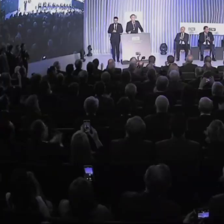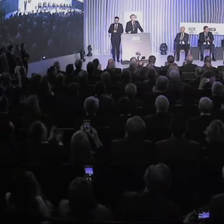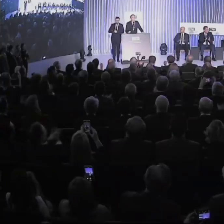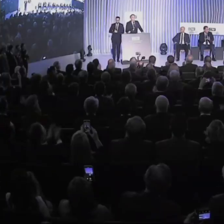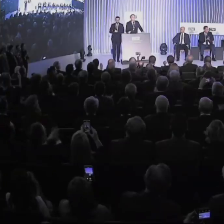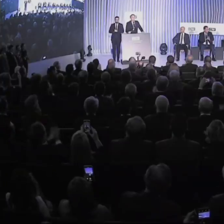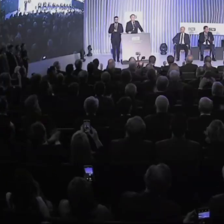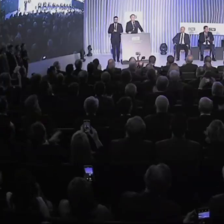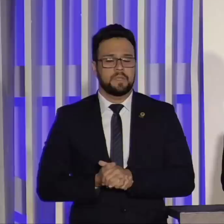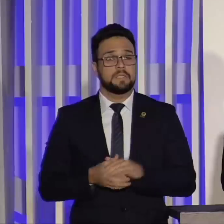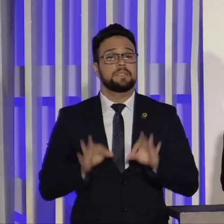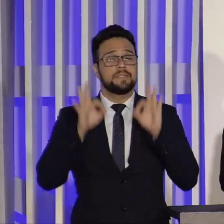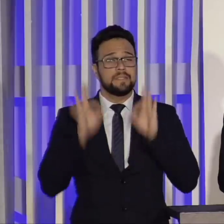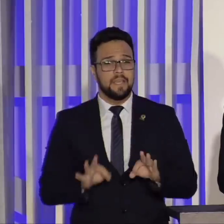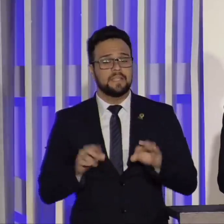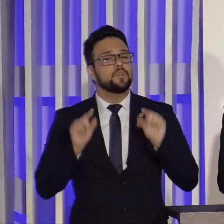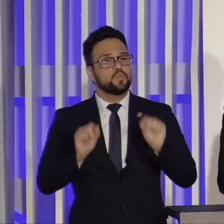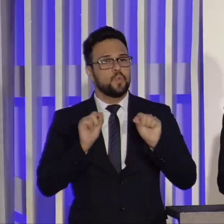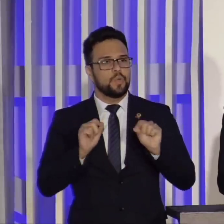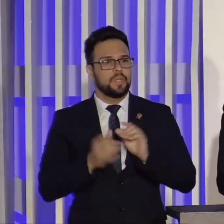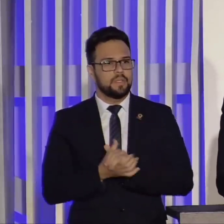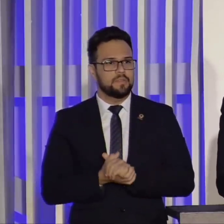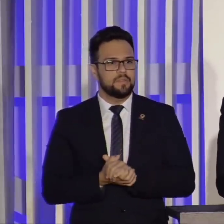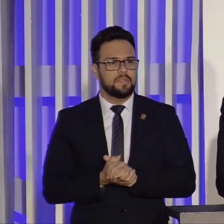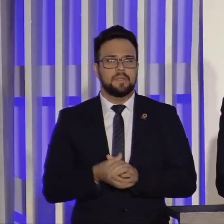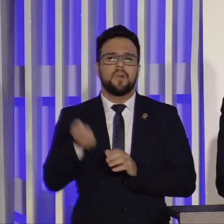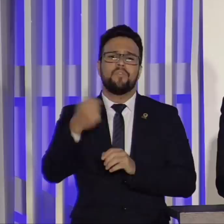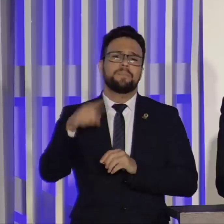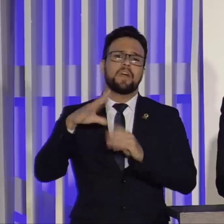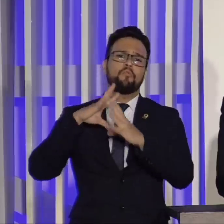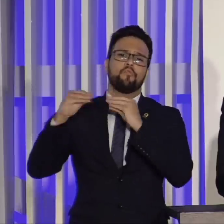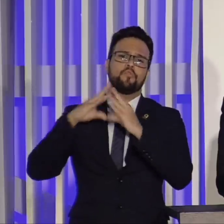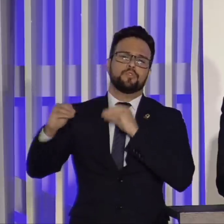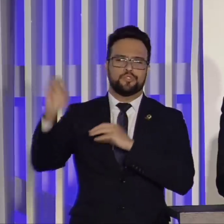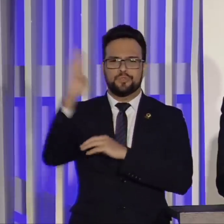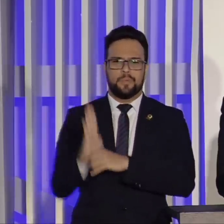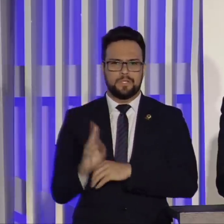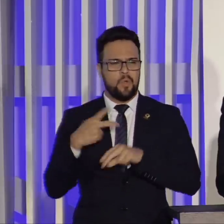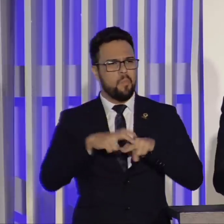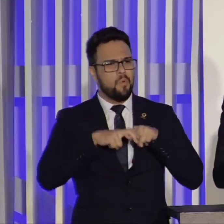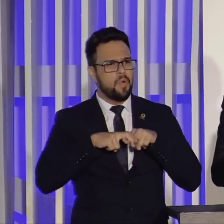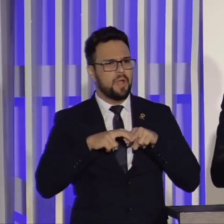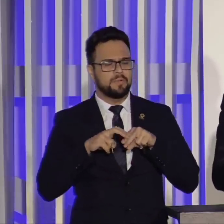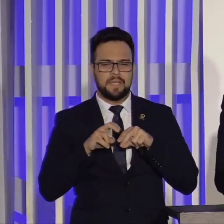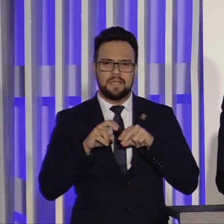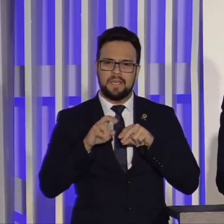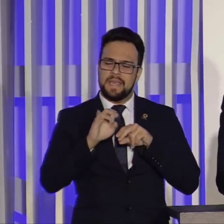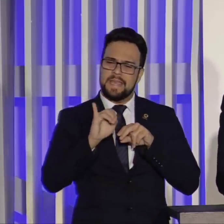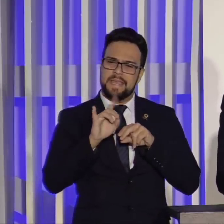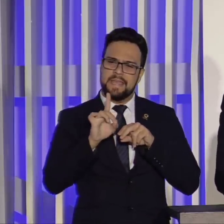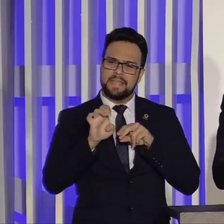a certeza que eles não terão que sair do Brasil por causa de uma ideologia